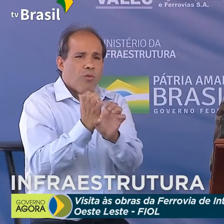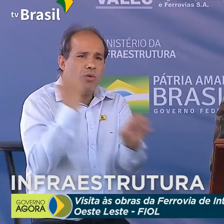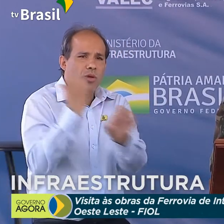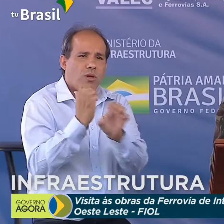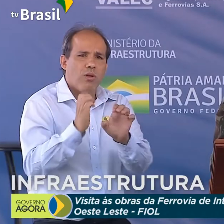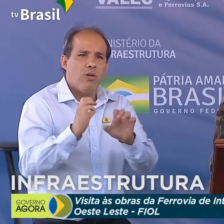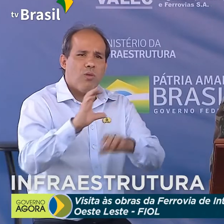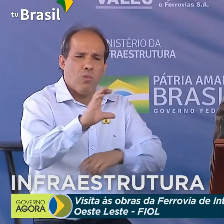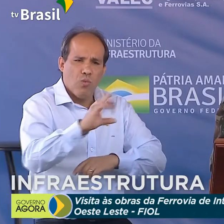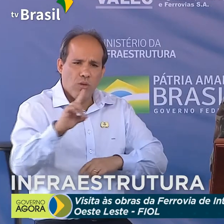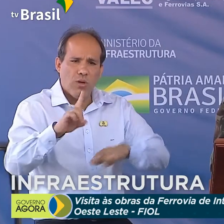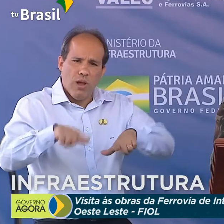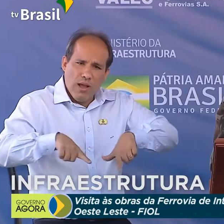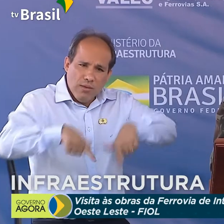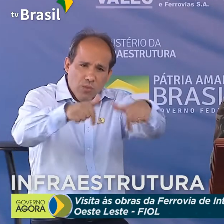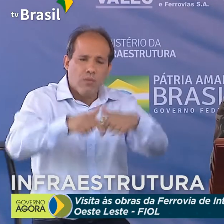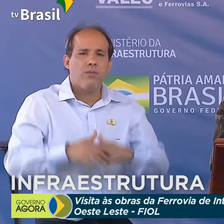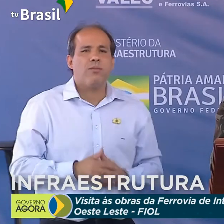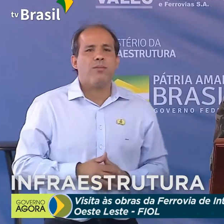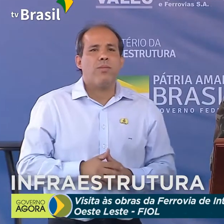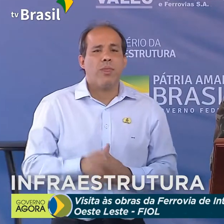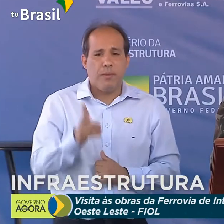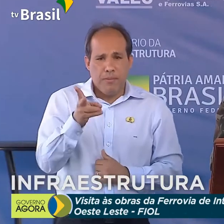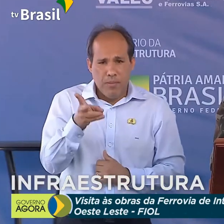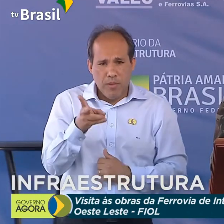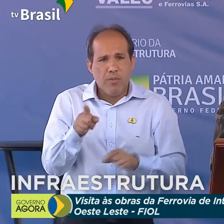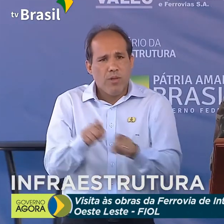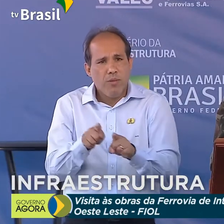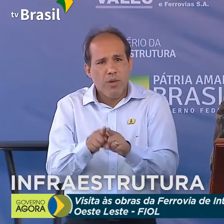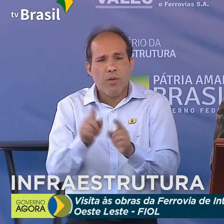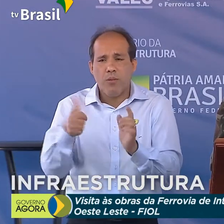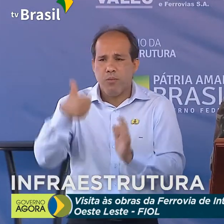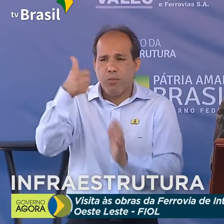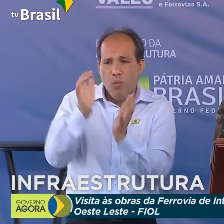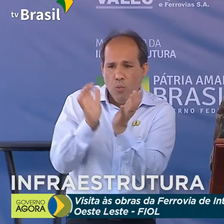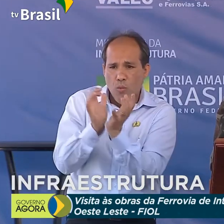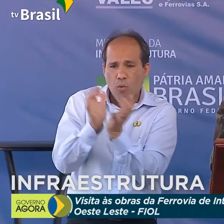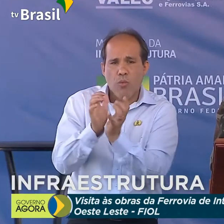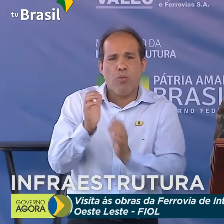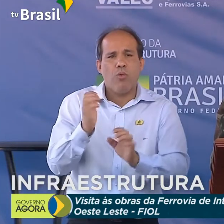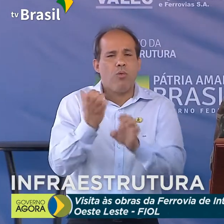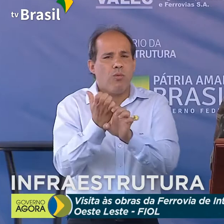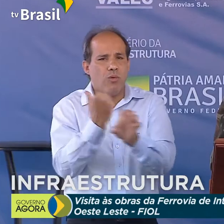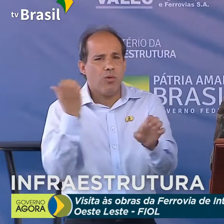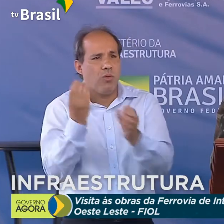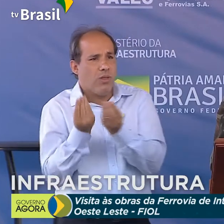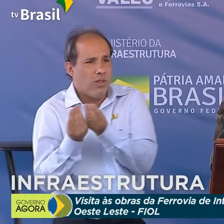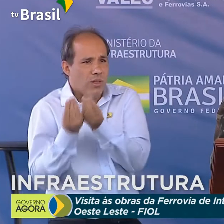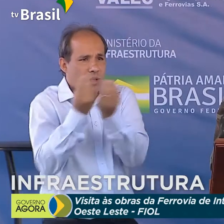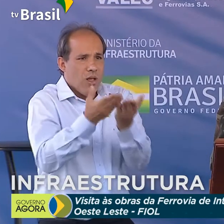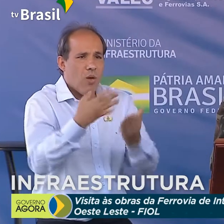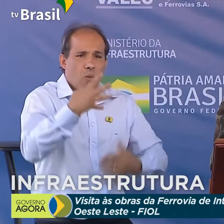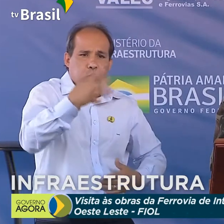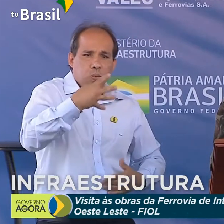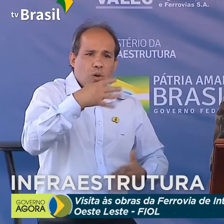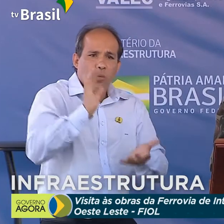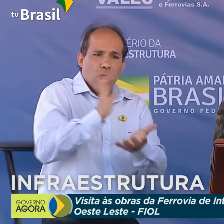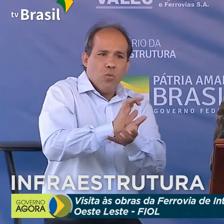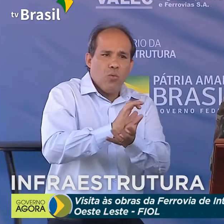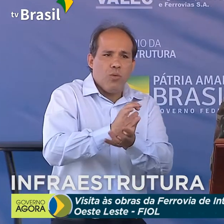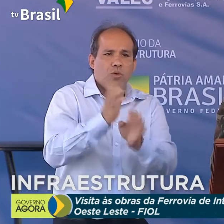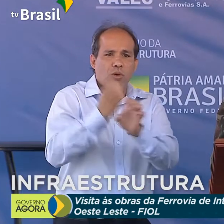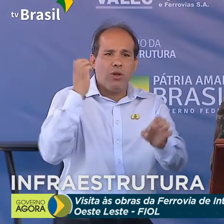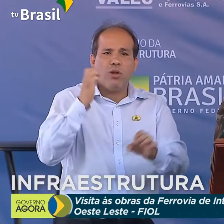para a coordenação das operações. Por sua vez, o primeiro grupamento de engenharia atribuiu ao 4º Batalhão de